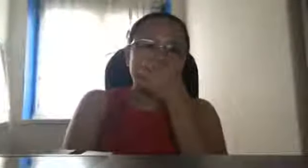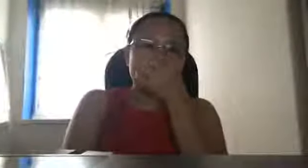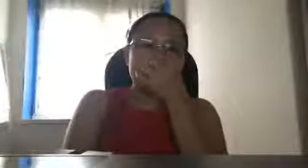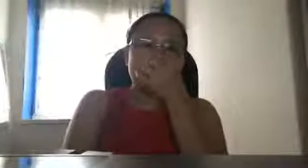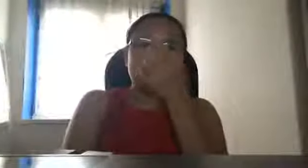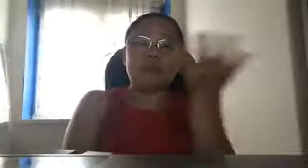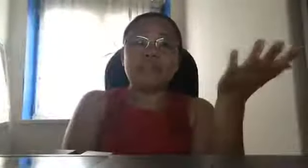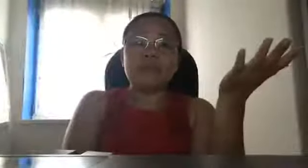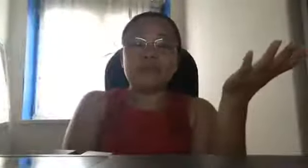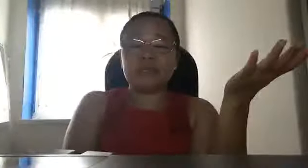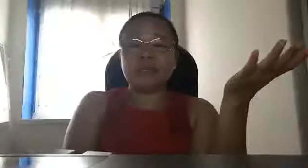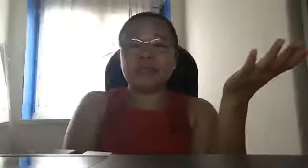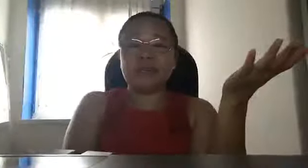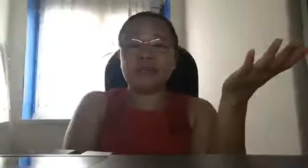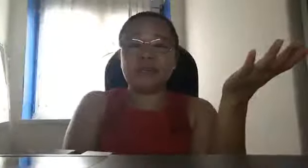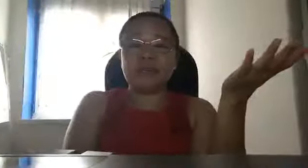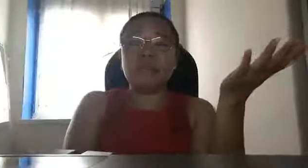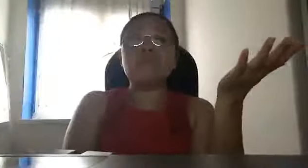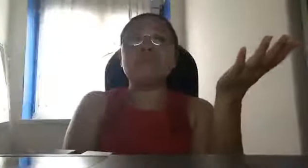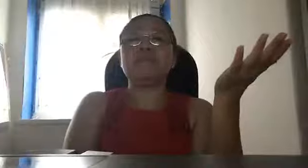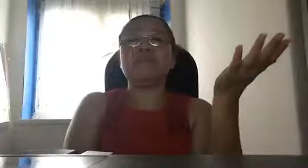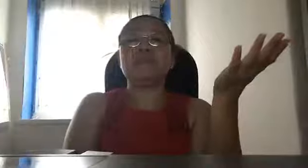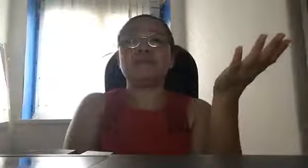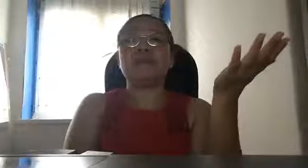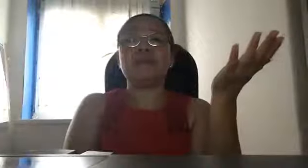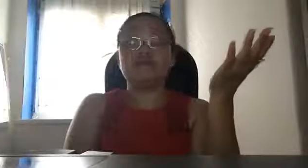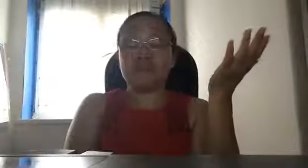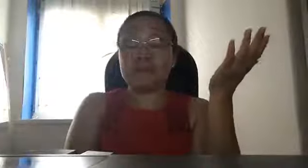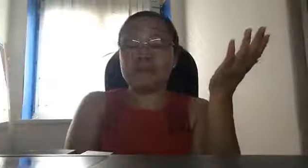oh sino ngayon nagsasuffer buong Pilipinas the whole Philippines